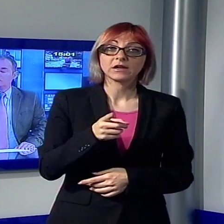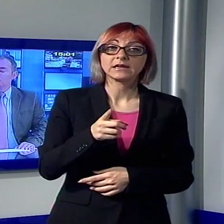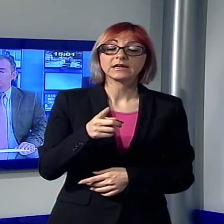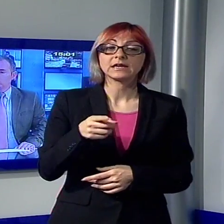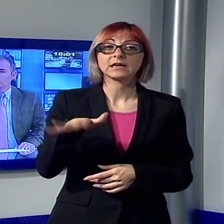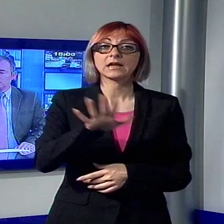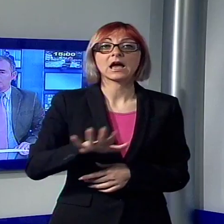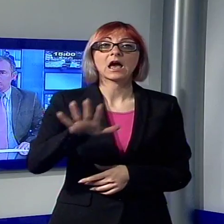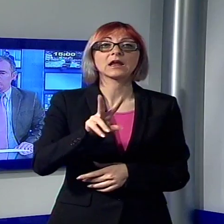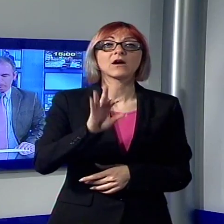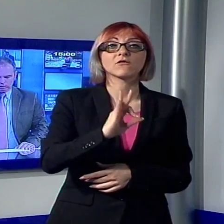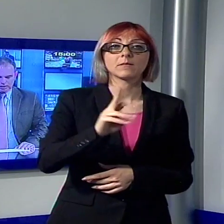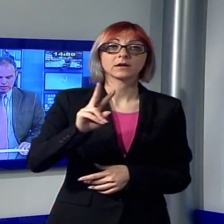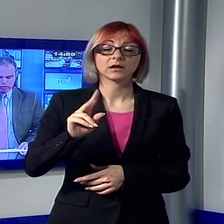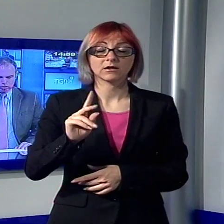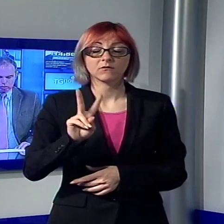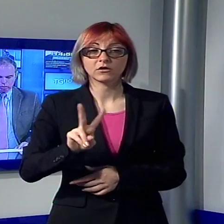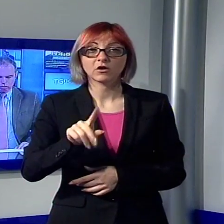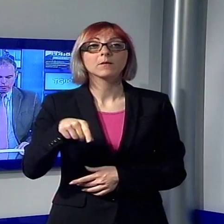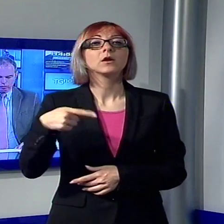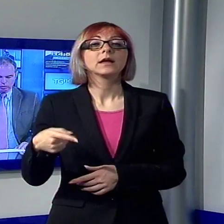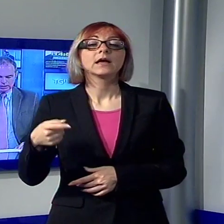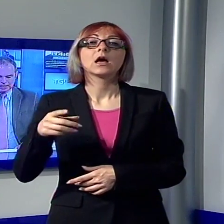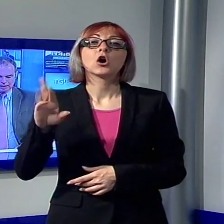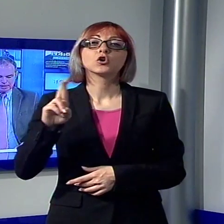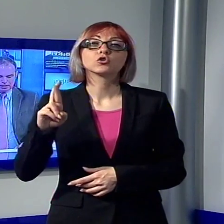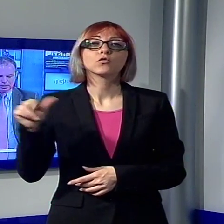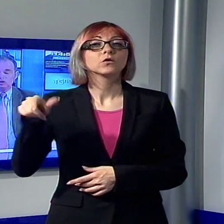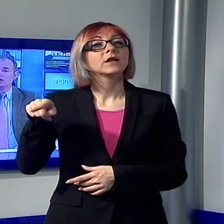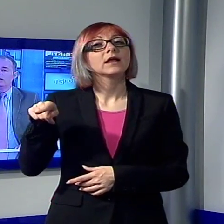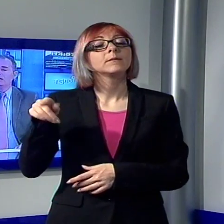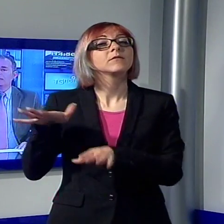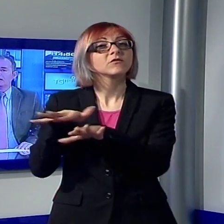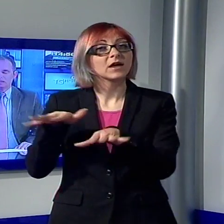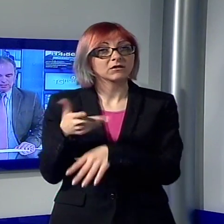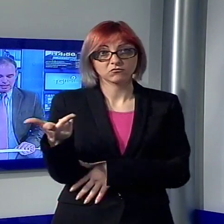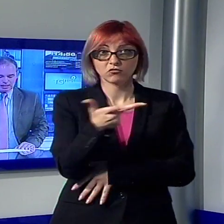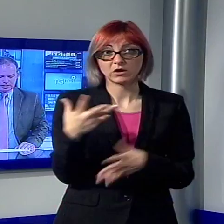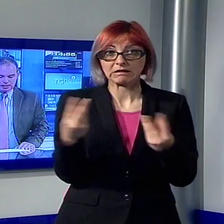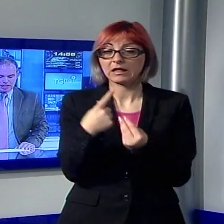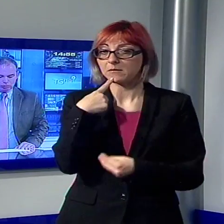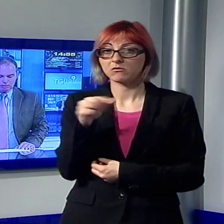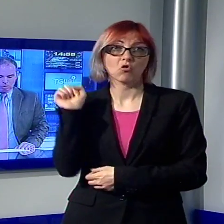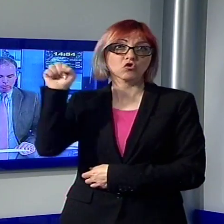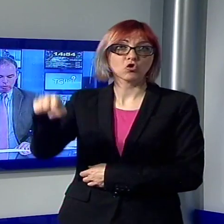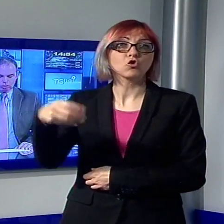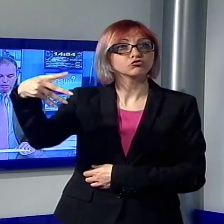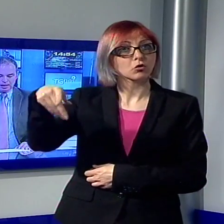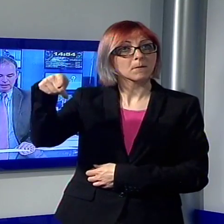soprattutto del capogruppo di Viareggio, Rodolfo Salemi, che dice Marchetti si era insediato al motto chi perde